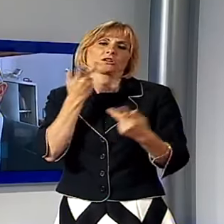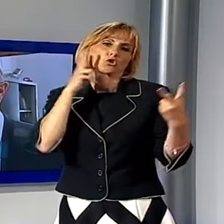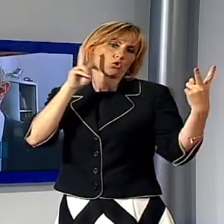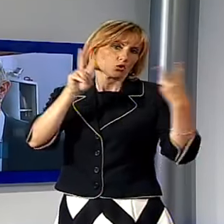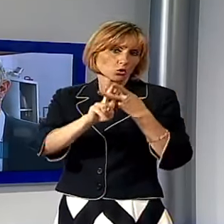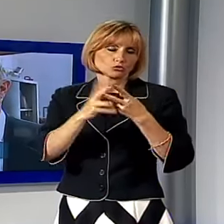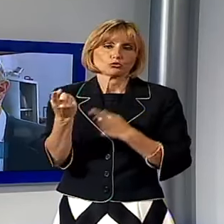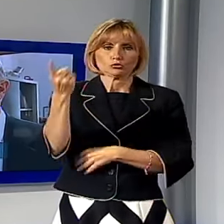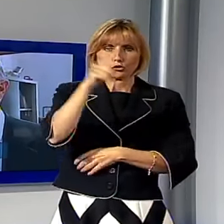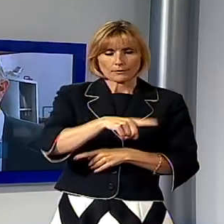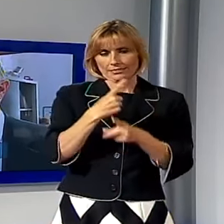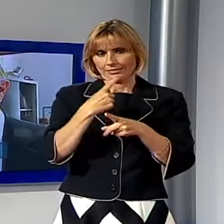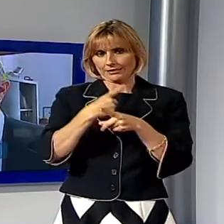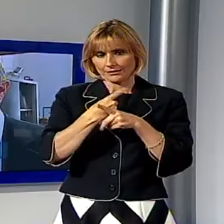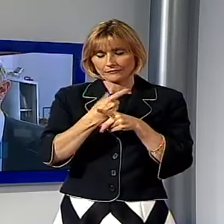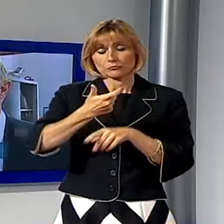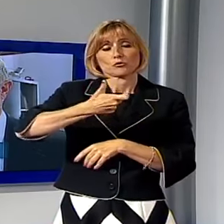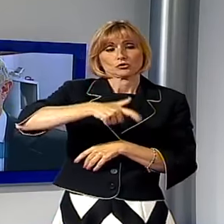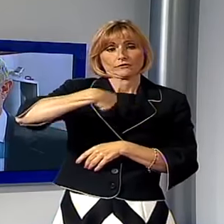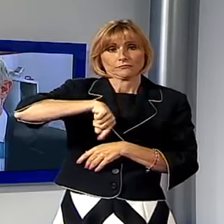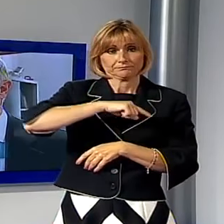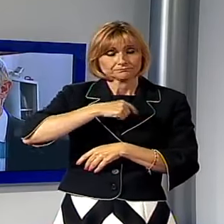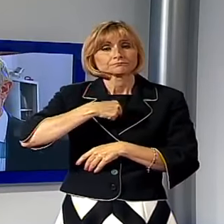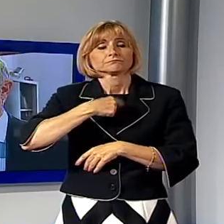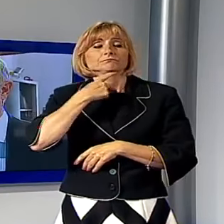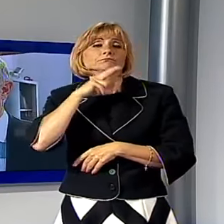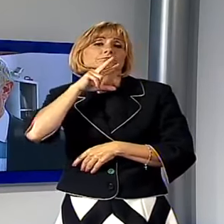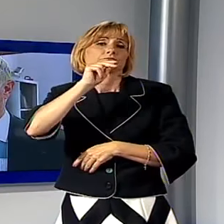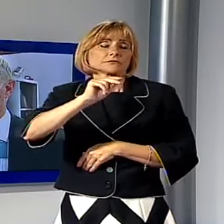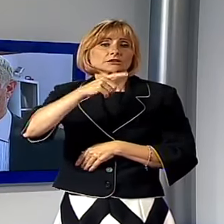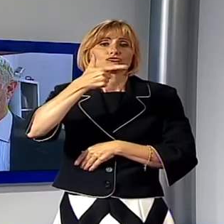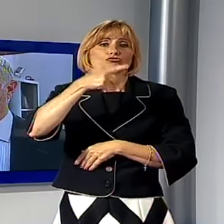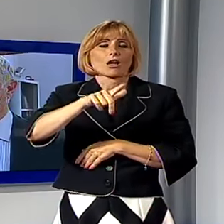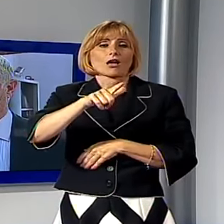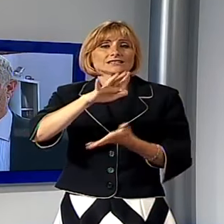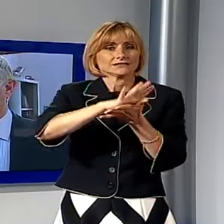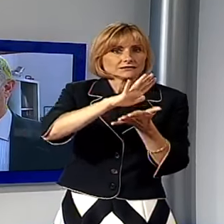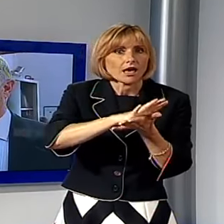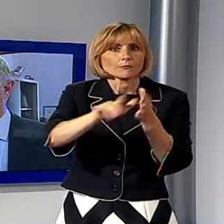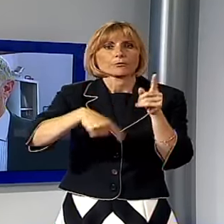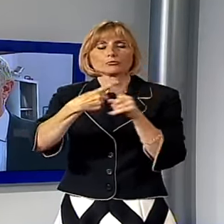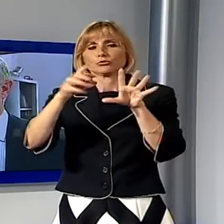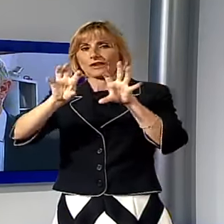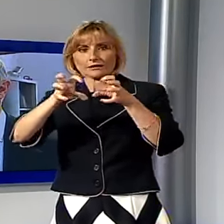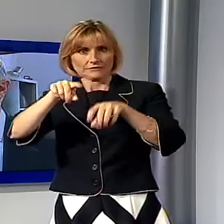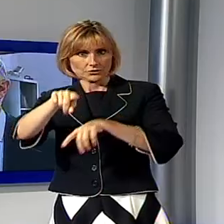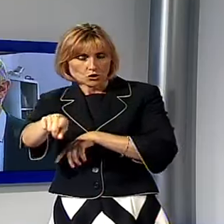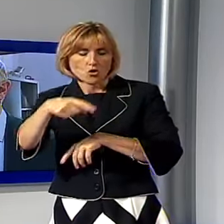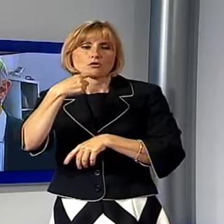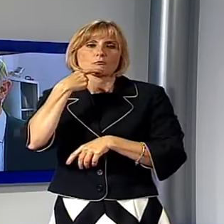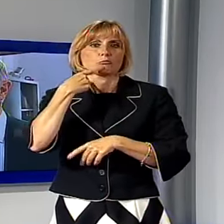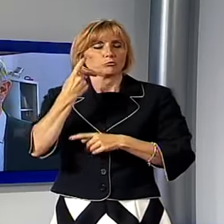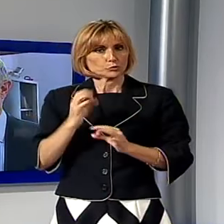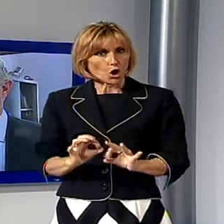avverrà perché avevo già dichiarato sia agli organi di stampa che ai televisivi di avere avuto il piacere di